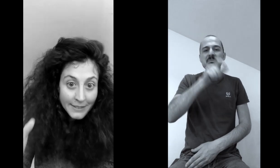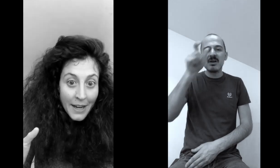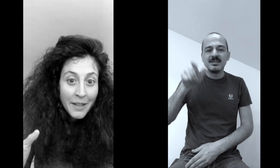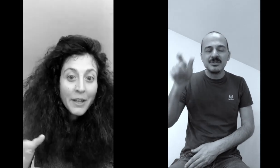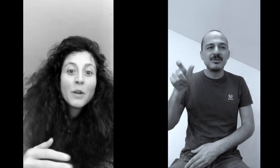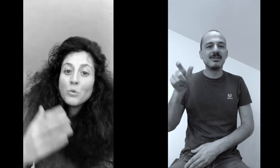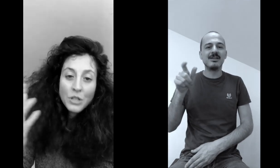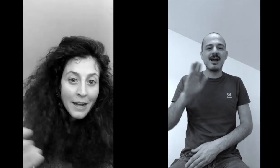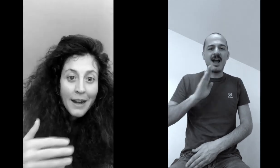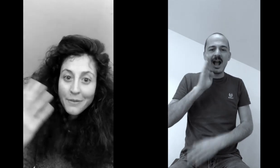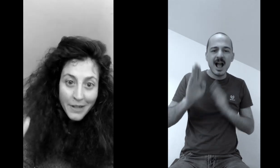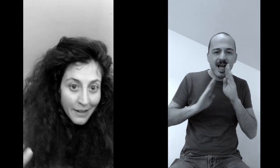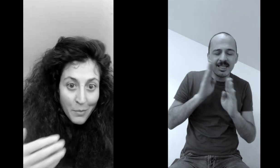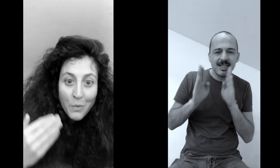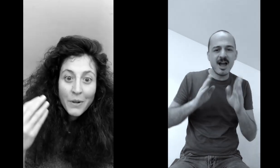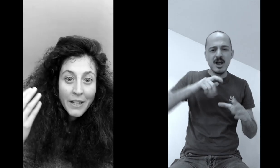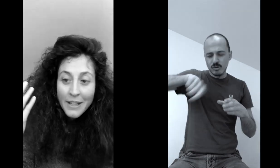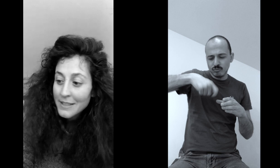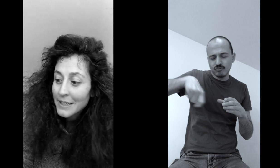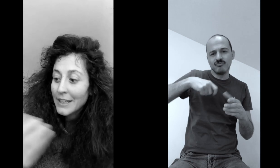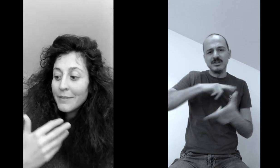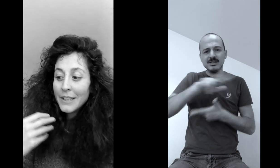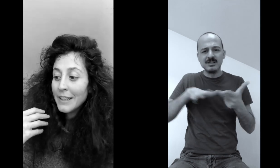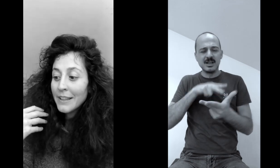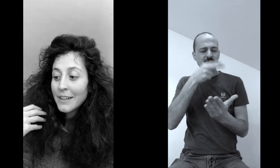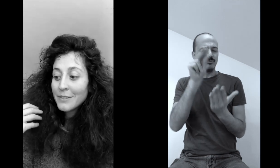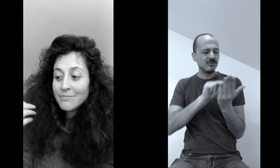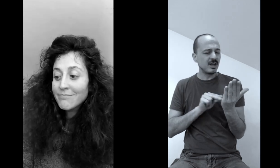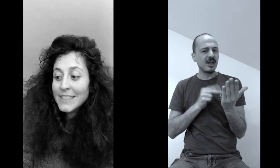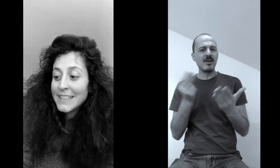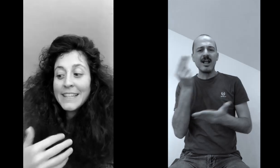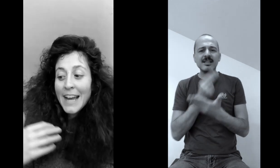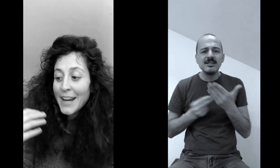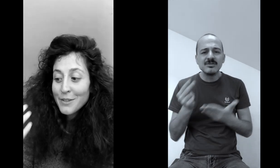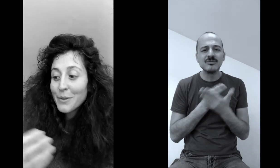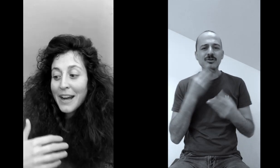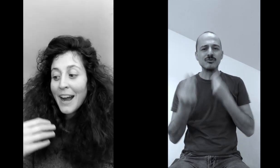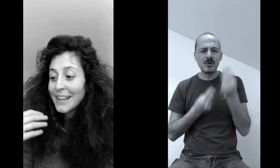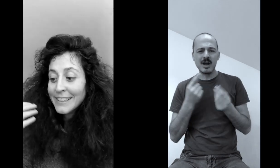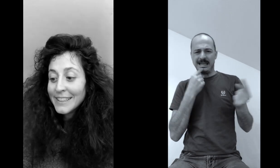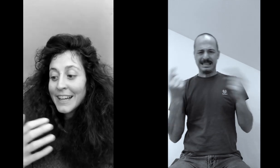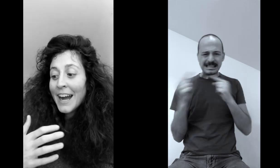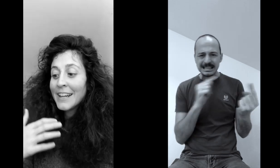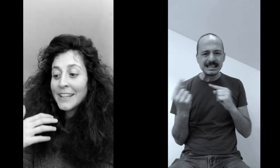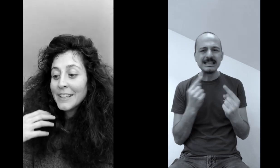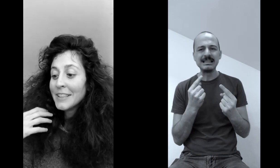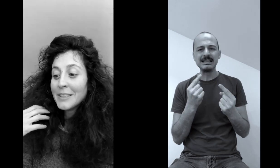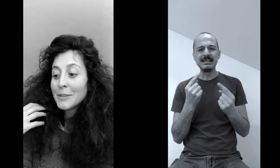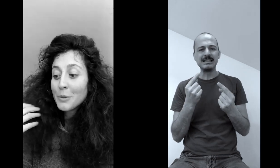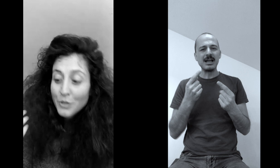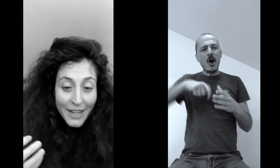cantare cucinare fare l'amore scrivere disegnare giocare litigare